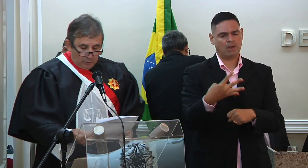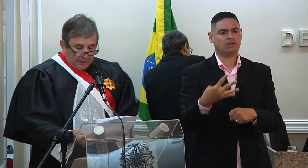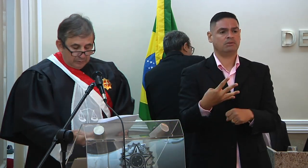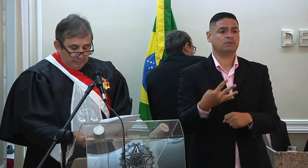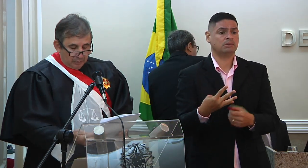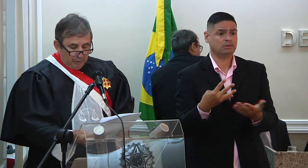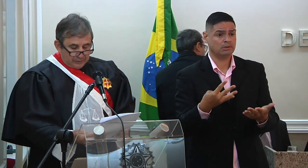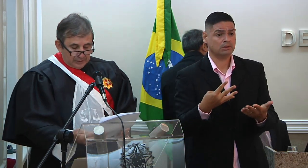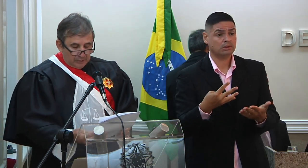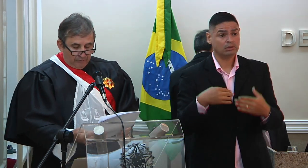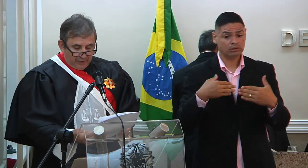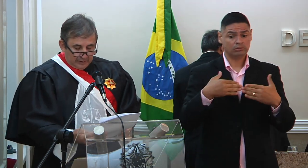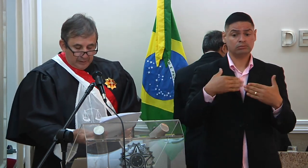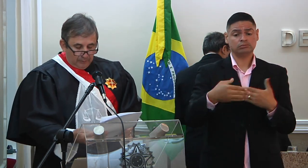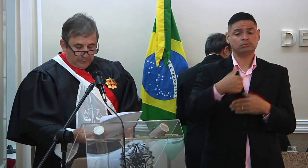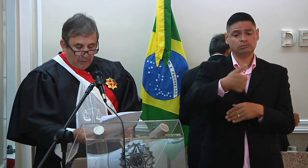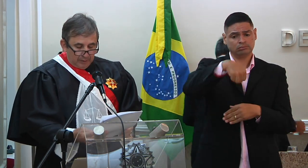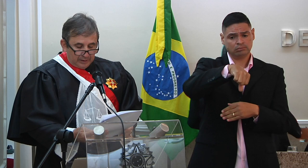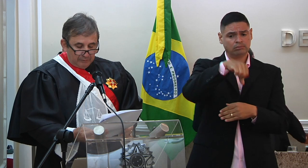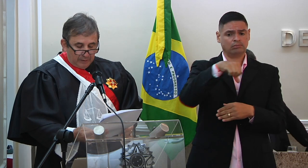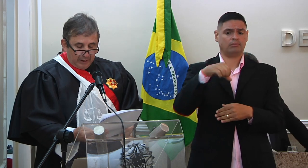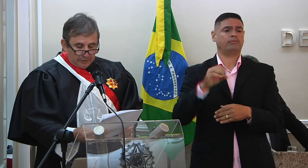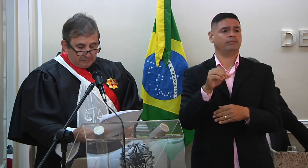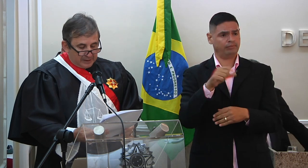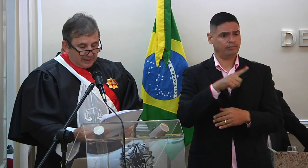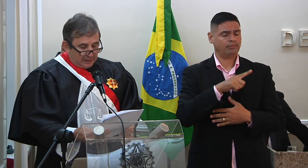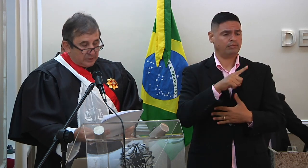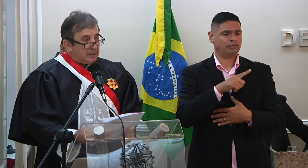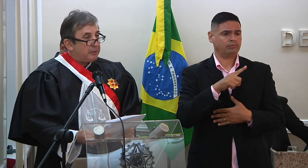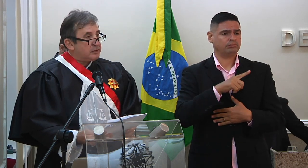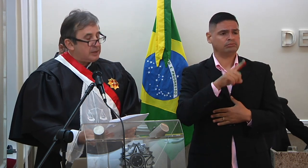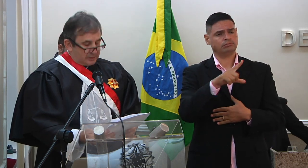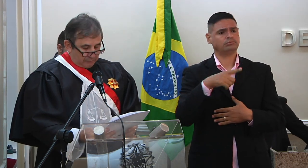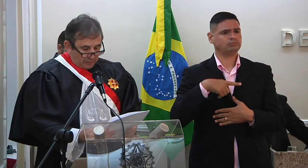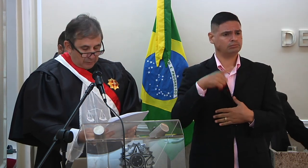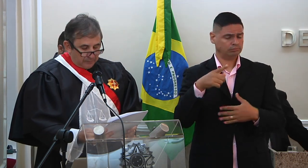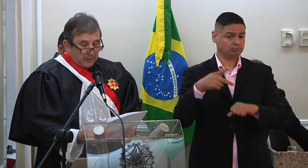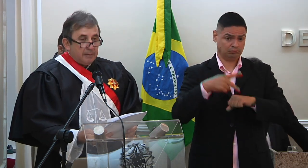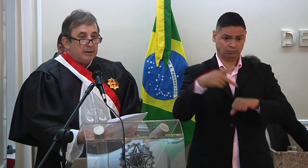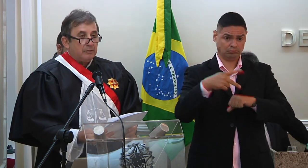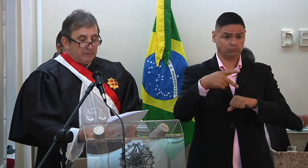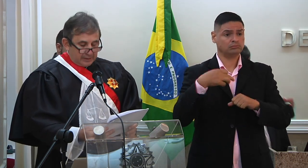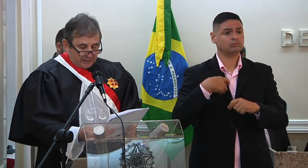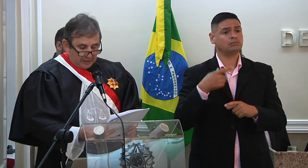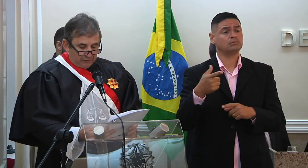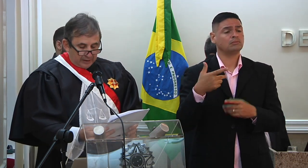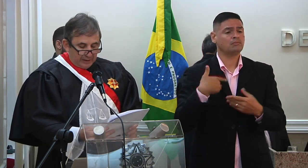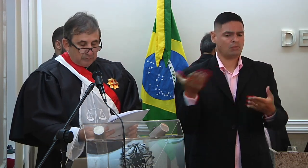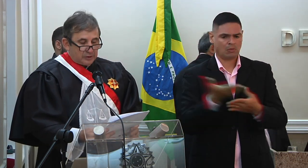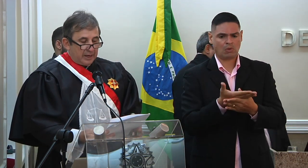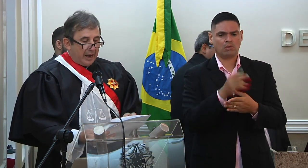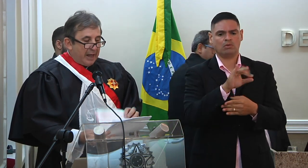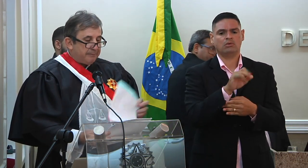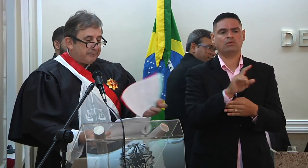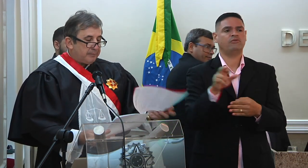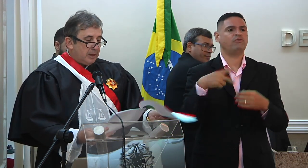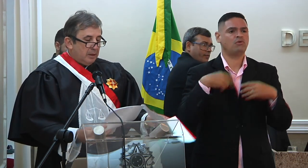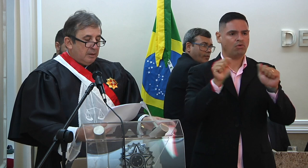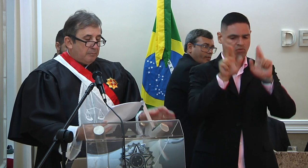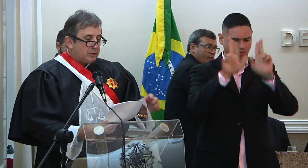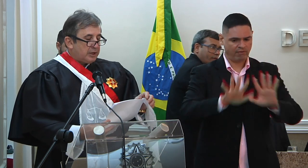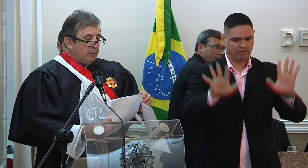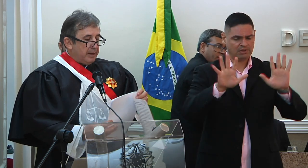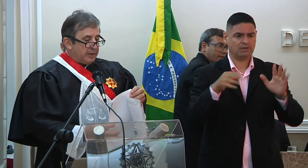No ano de 1990, obteve o grau de especialista em processo civil, pela Universidade Federal do Ceará.